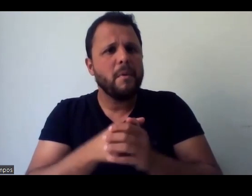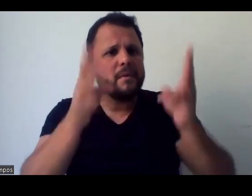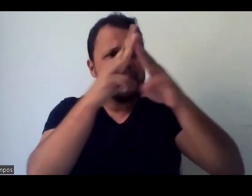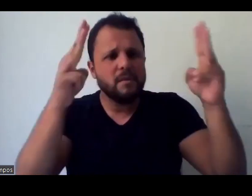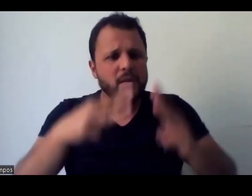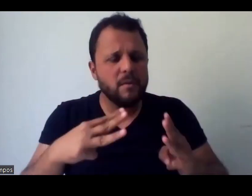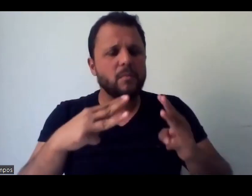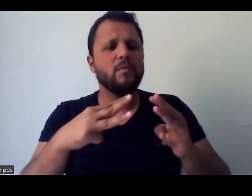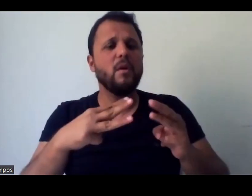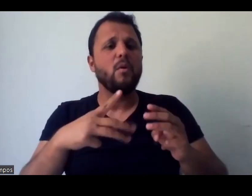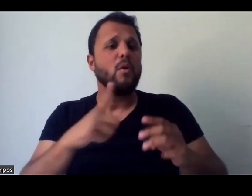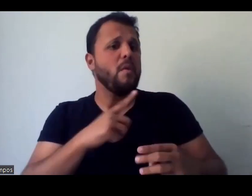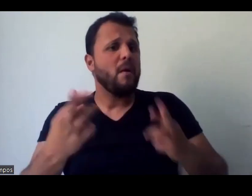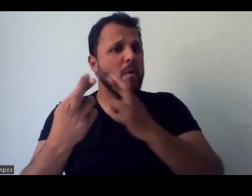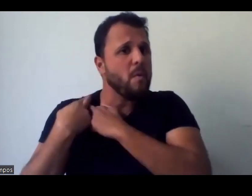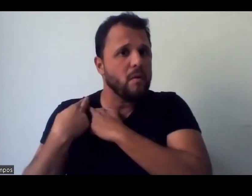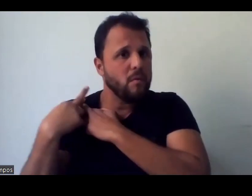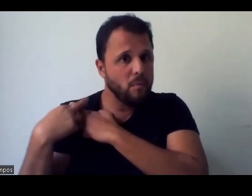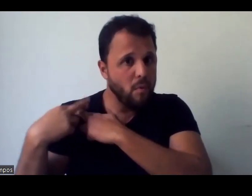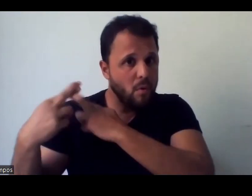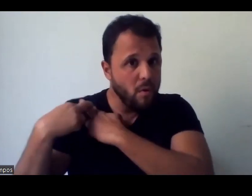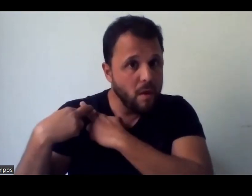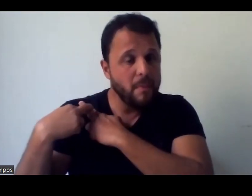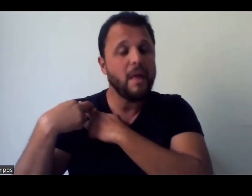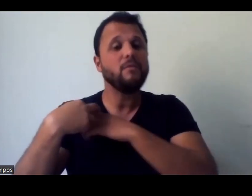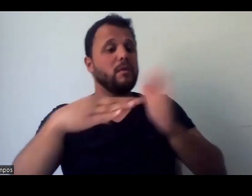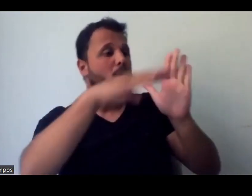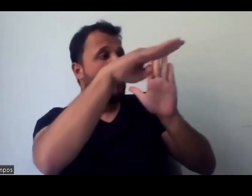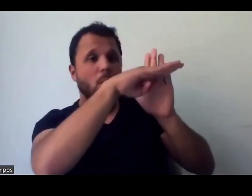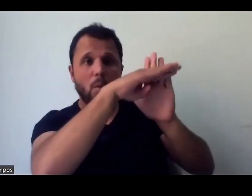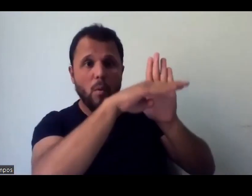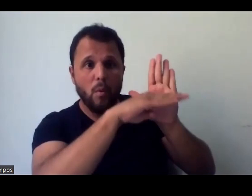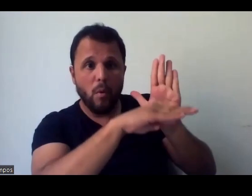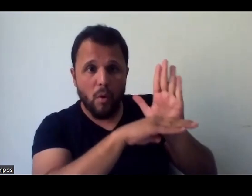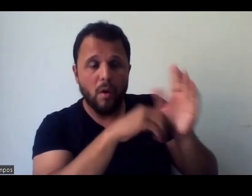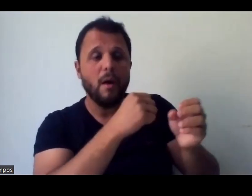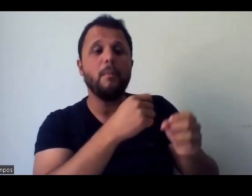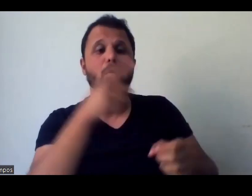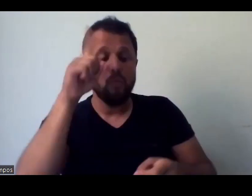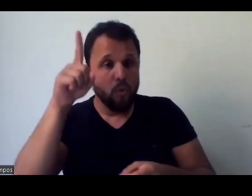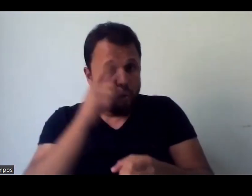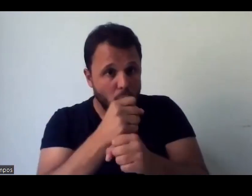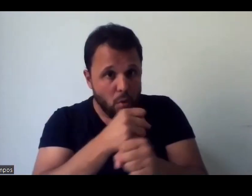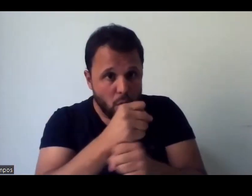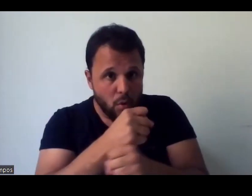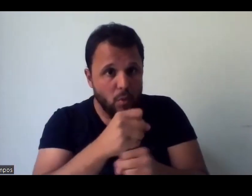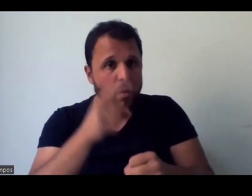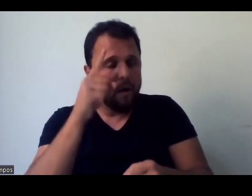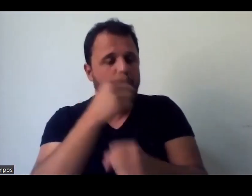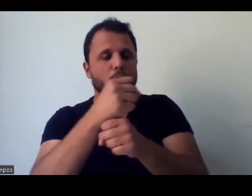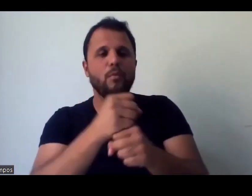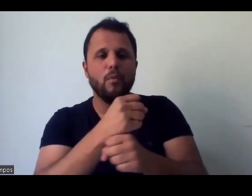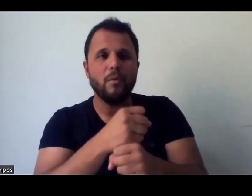se responsabilizem por fazer um cronograma anual, que sim, que tenha, mas já tem,